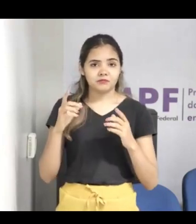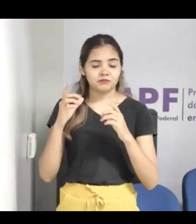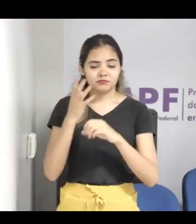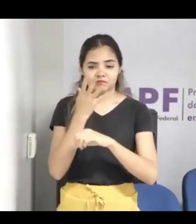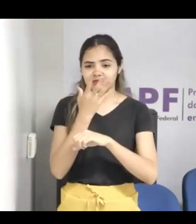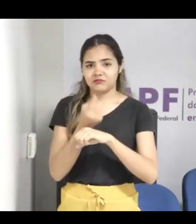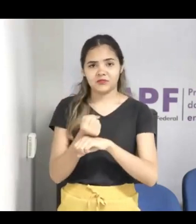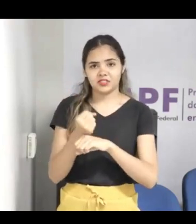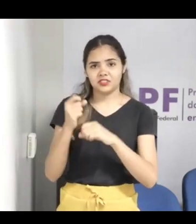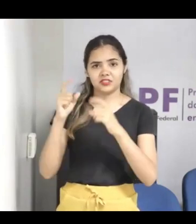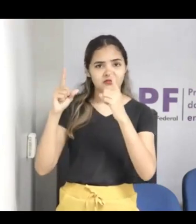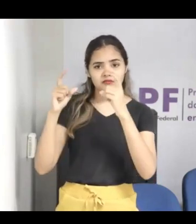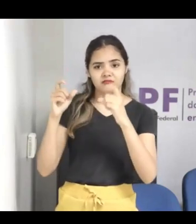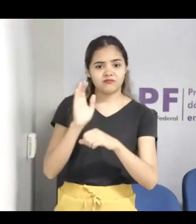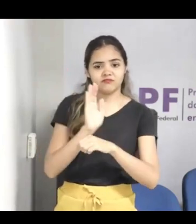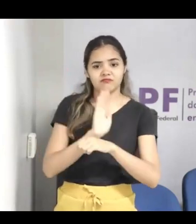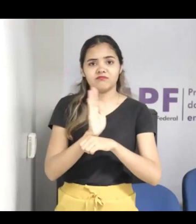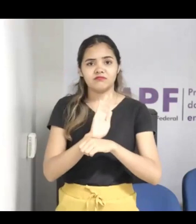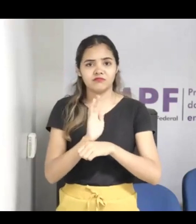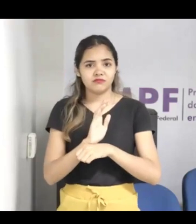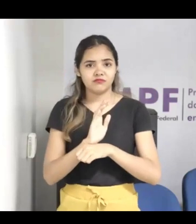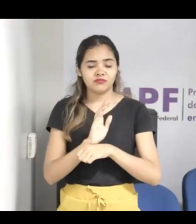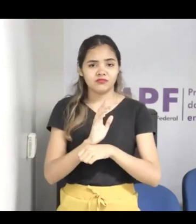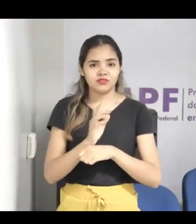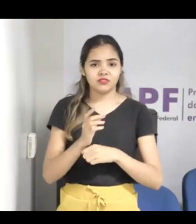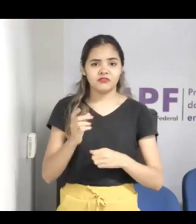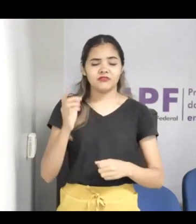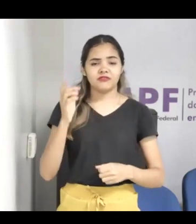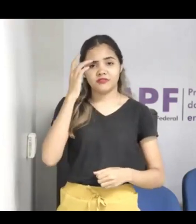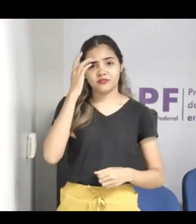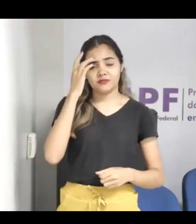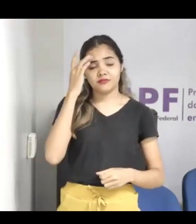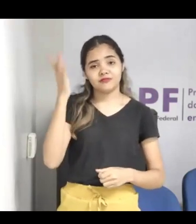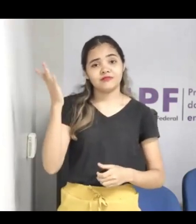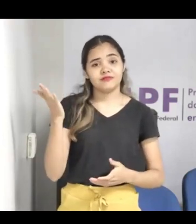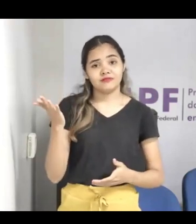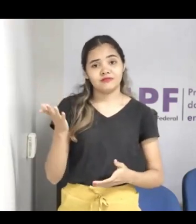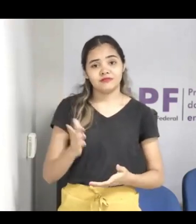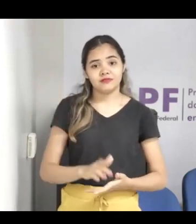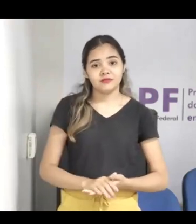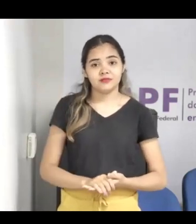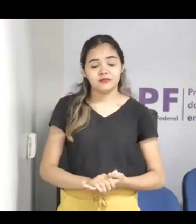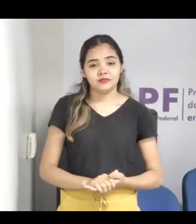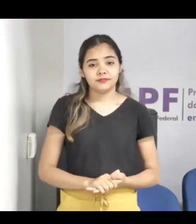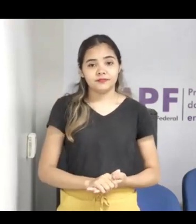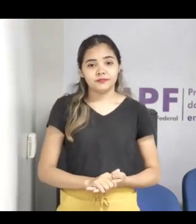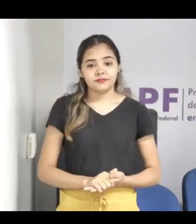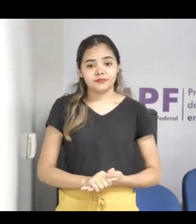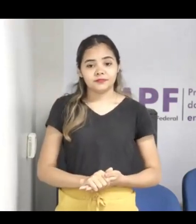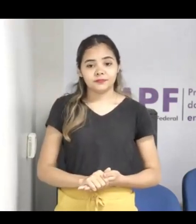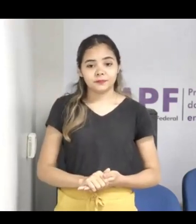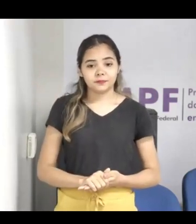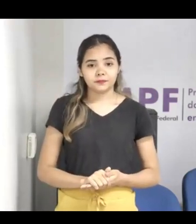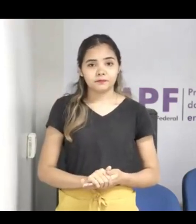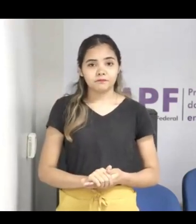tanto de abuso sexual quanto apenas fotos, né? Fotos sensuais. Eles fazem de tudo para angariar ali, para aliciar a criança,